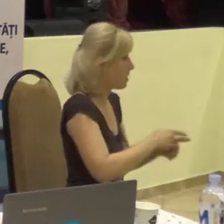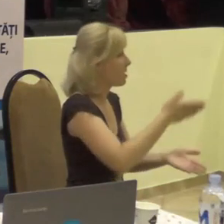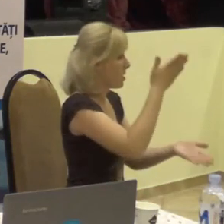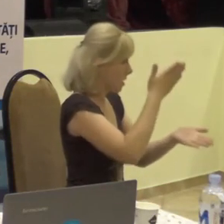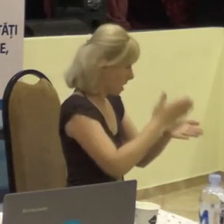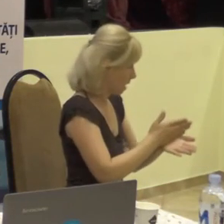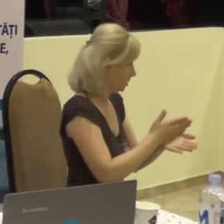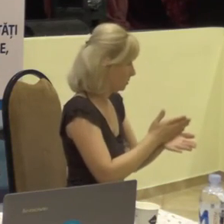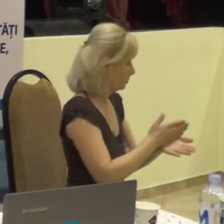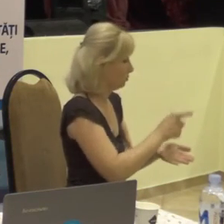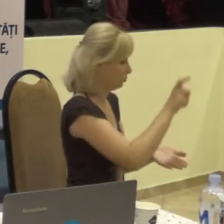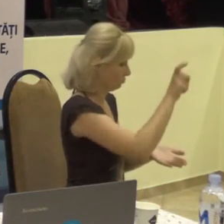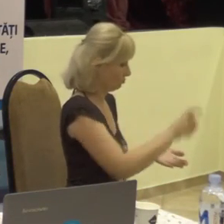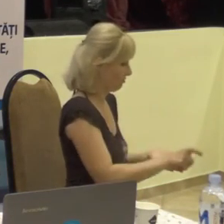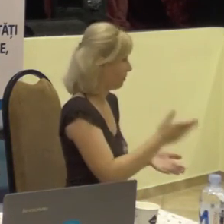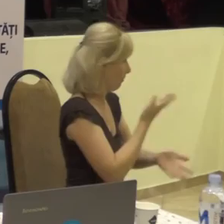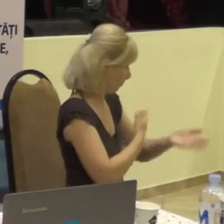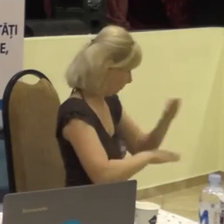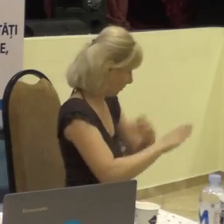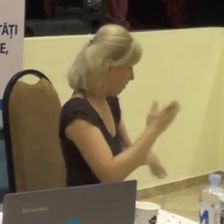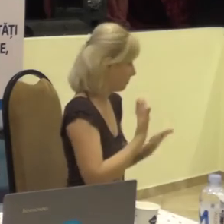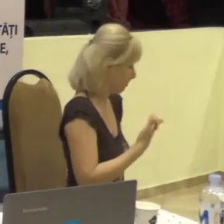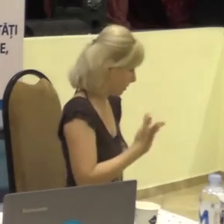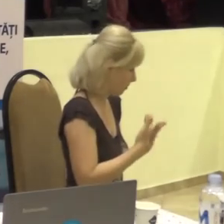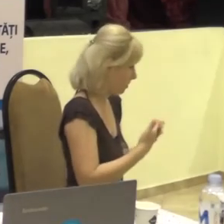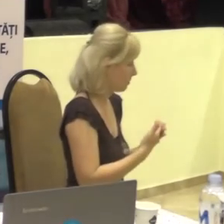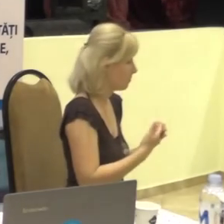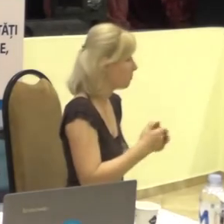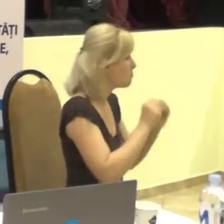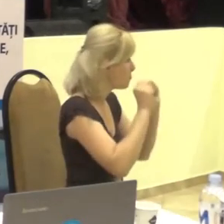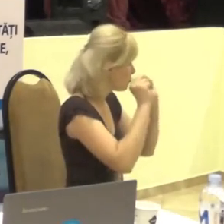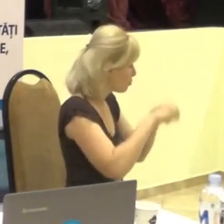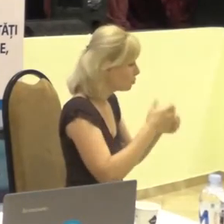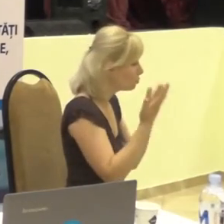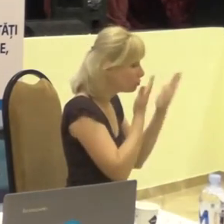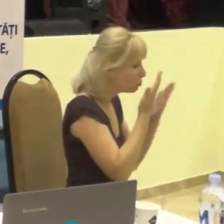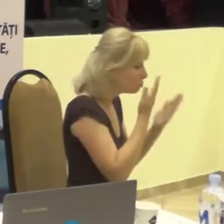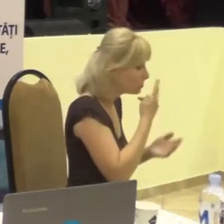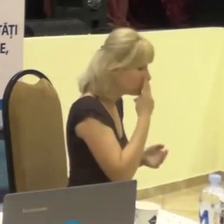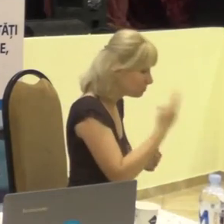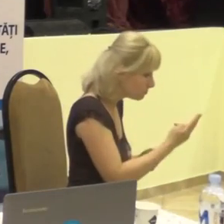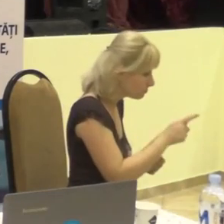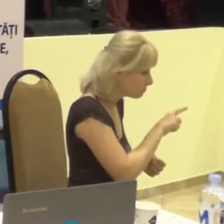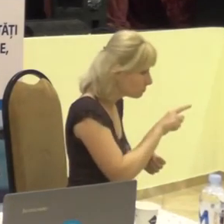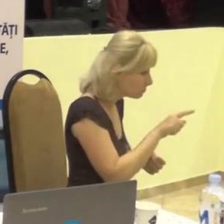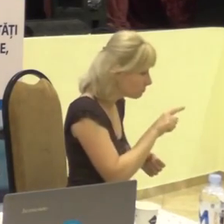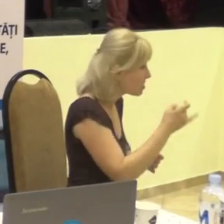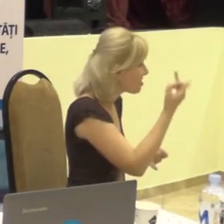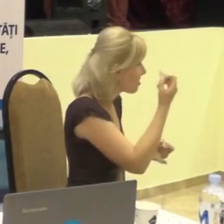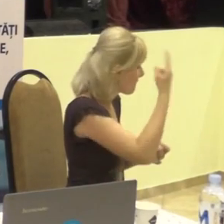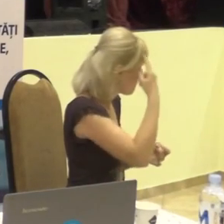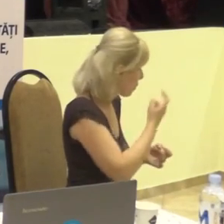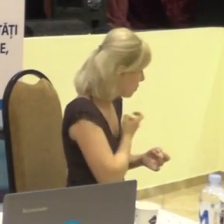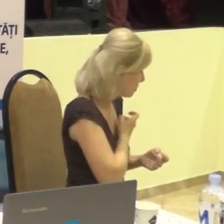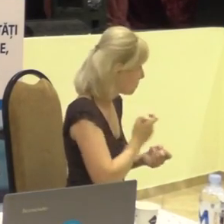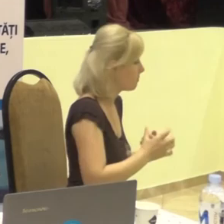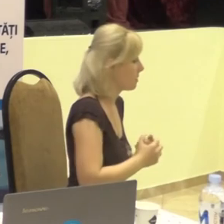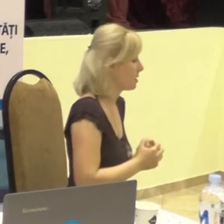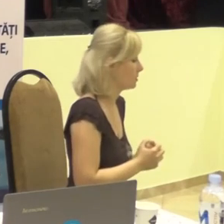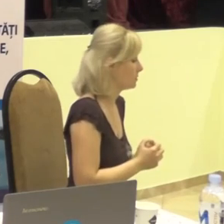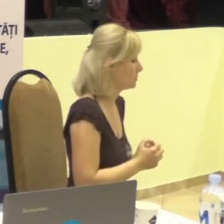în fața ta este o persoană cu dizabilități. Acest lucru poate fi citit, vreau zică, în baza informațiilor